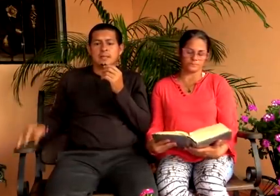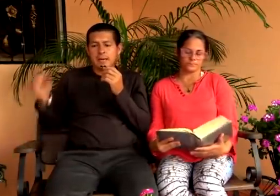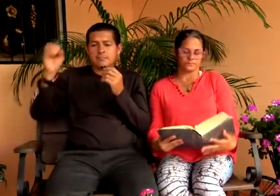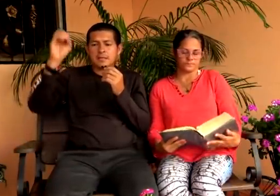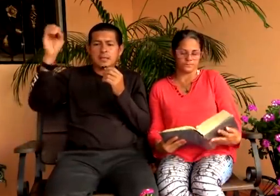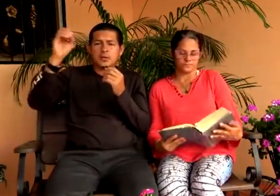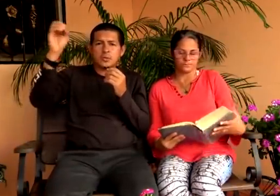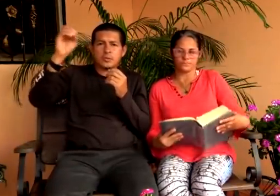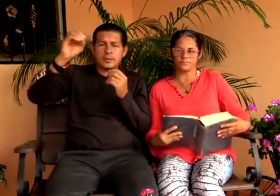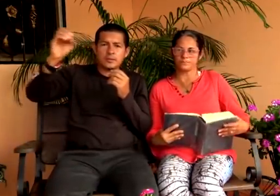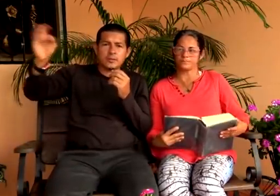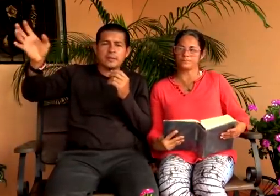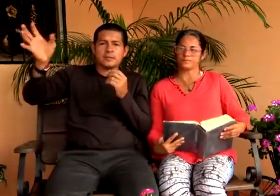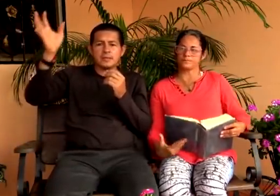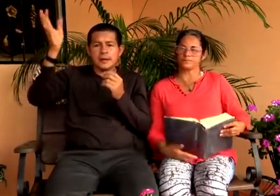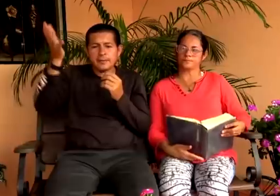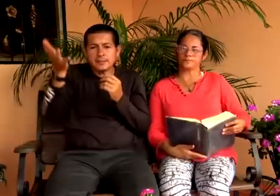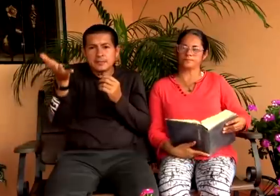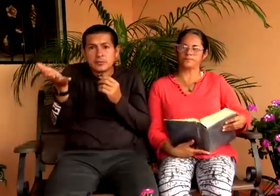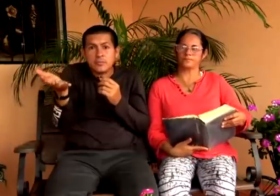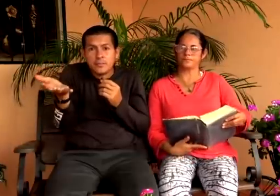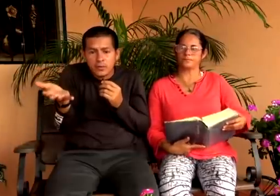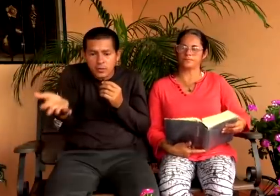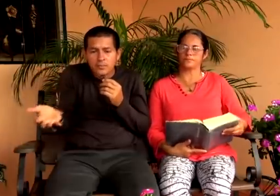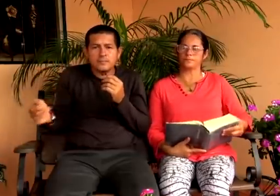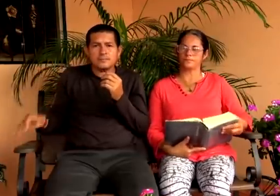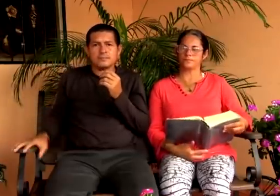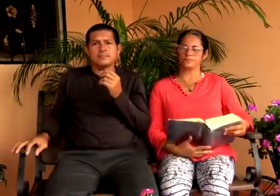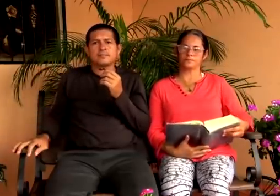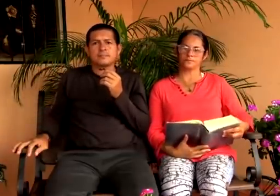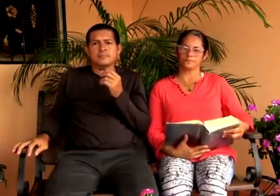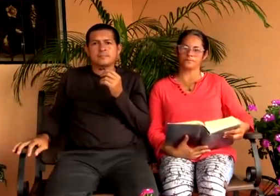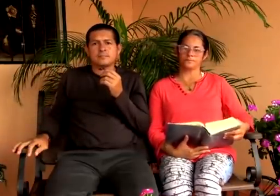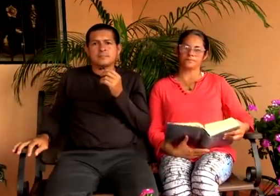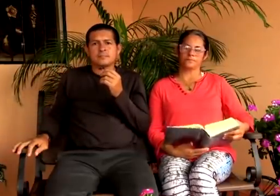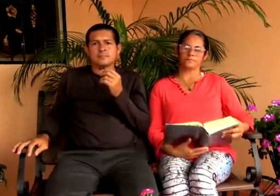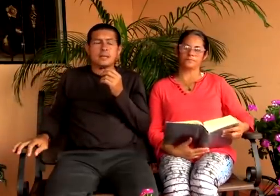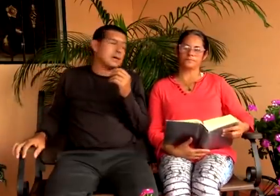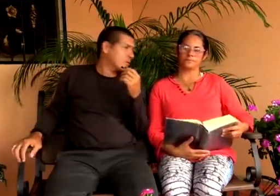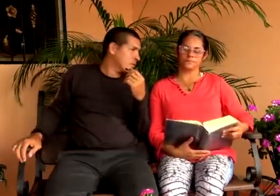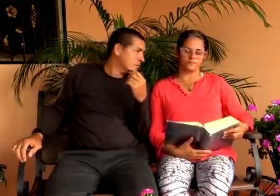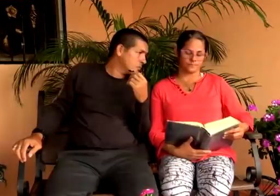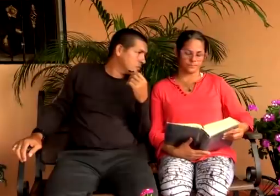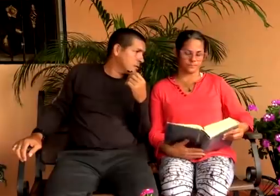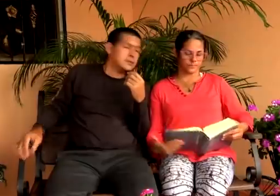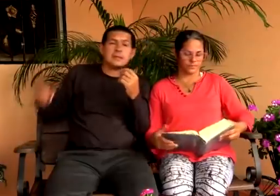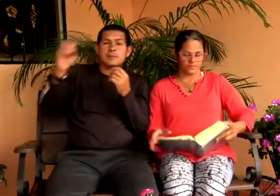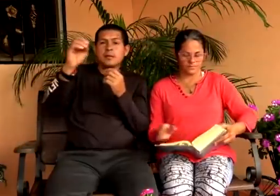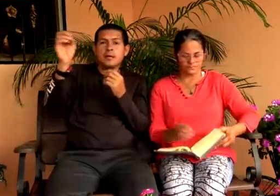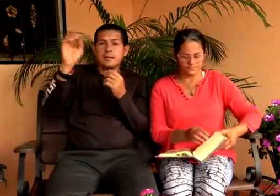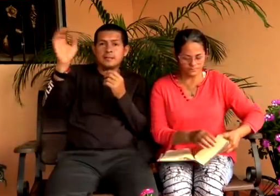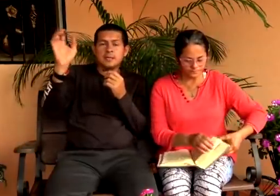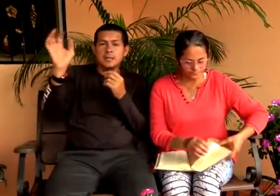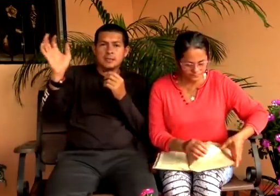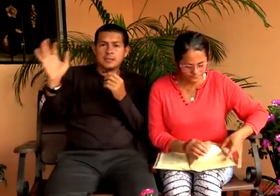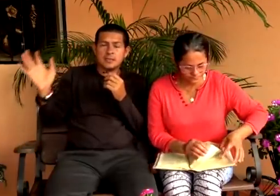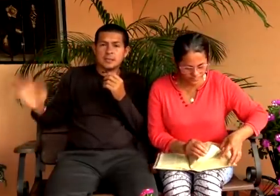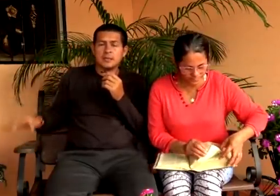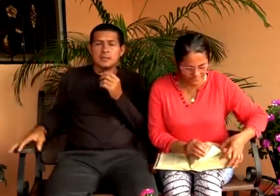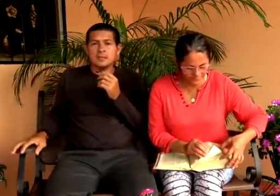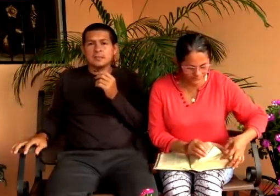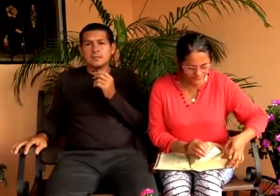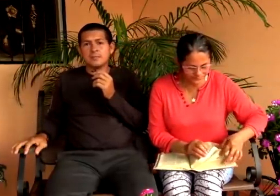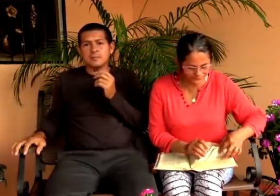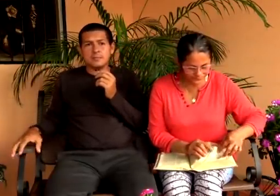lean Mateo 1 22 23 a ver si se cumplió léanlo 1 23 usted lee Isaías